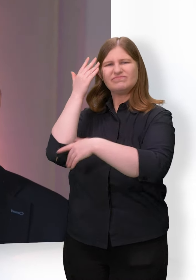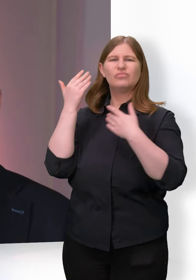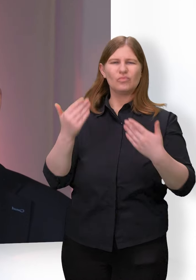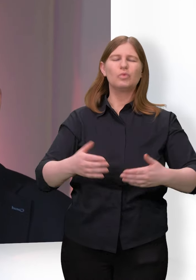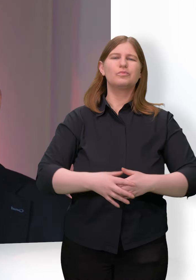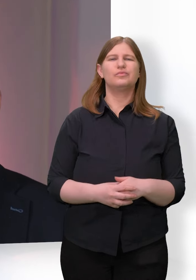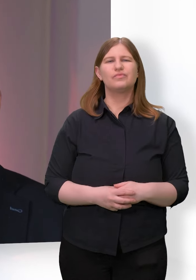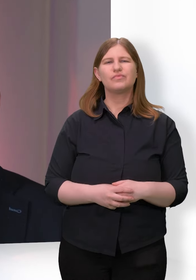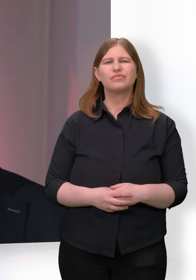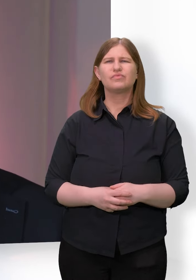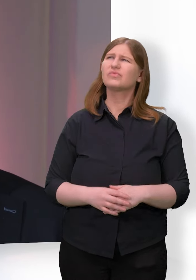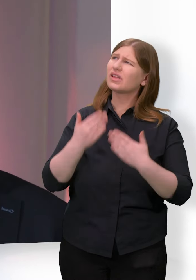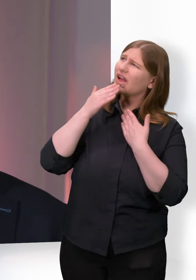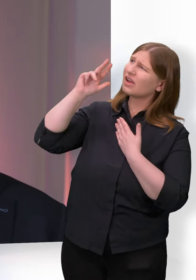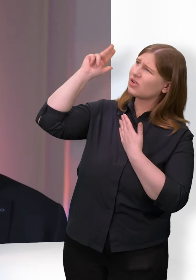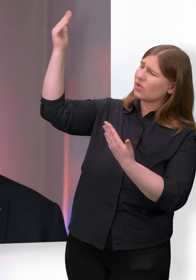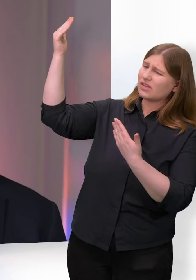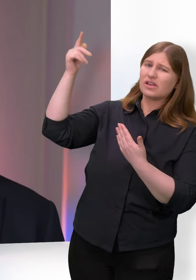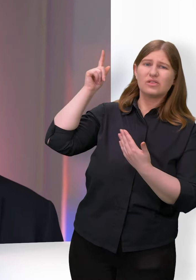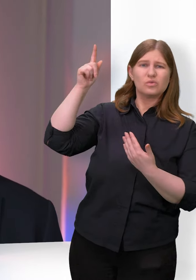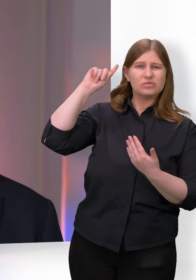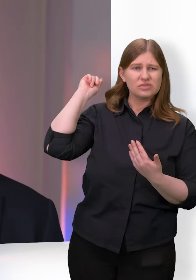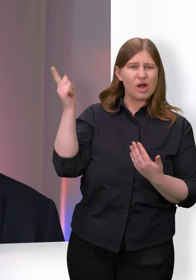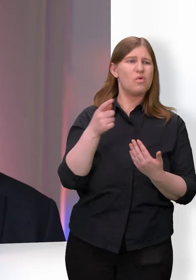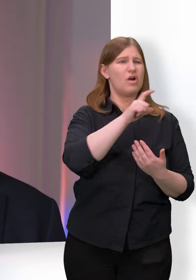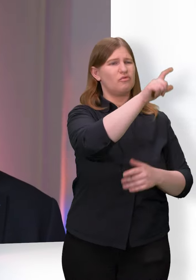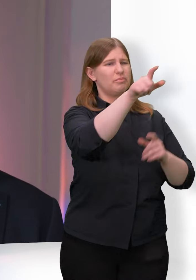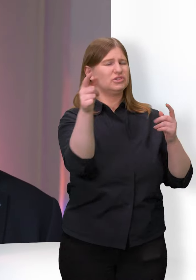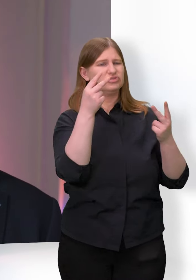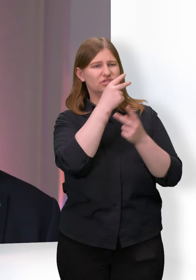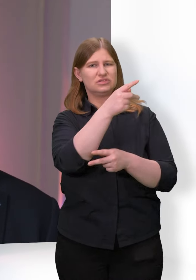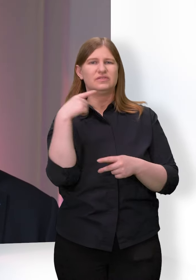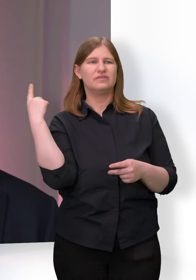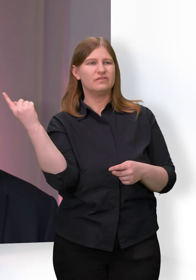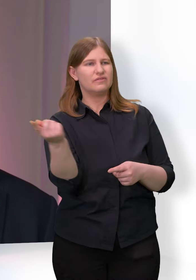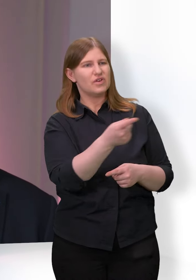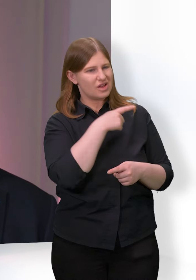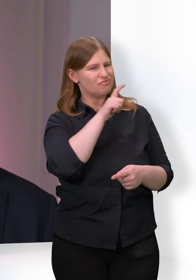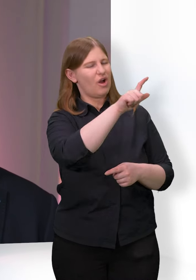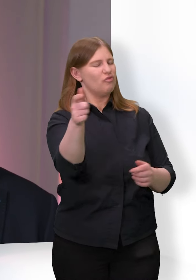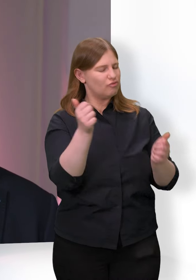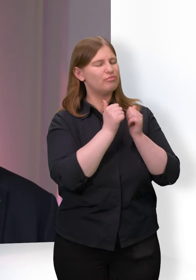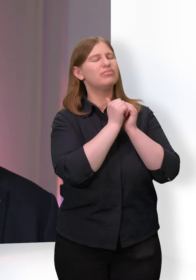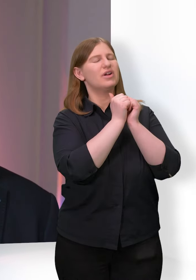Und danke Gott, dass du auch die Menschen siehst, denen wir zur Begleiterin oder zum Begleiter geworden sind.